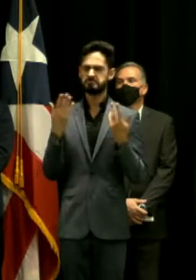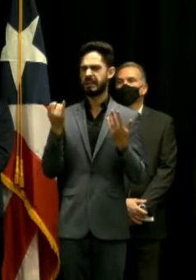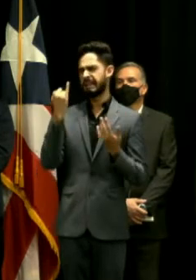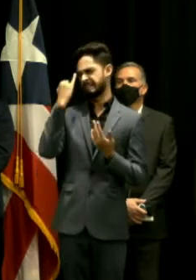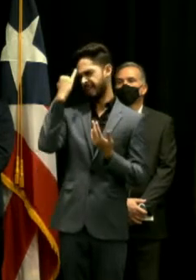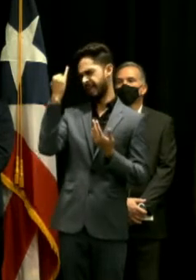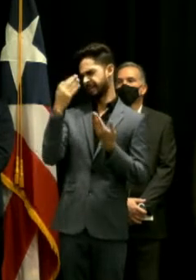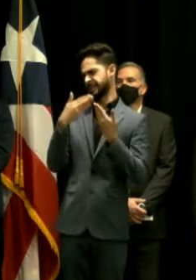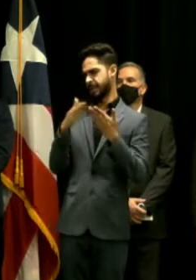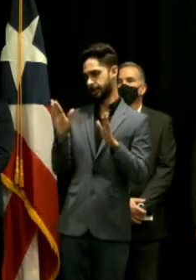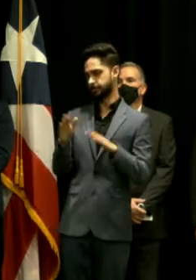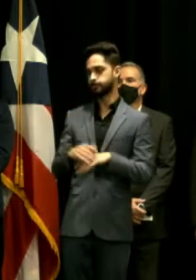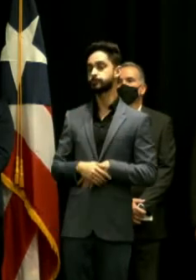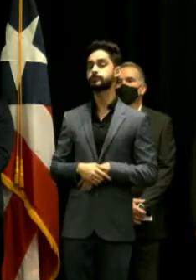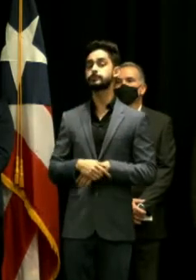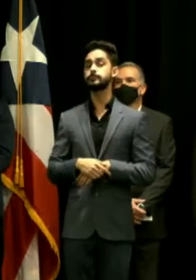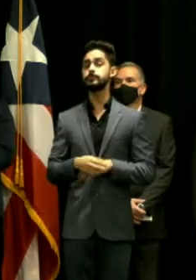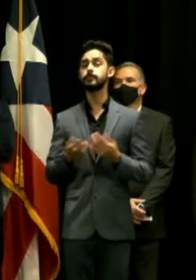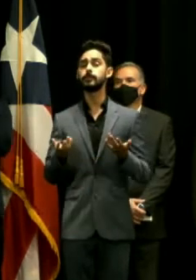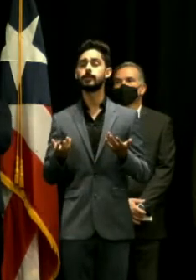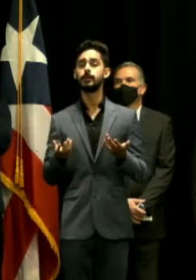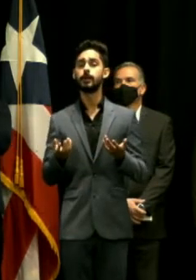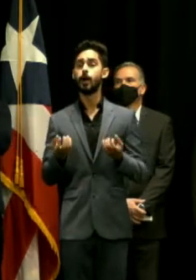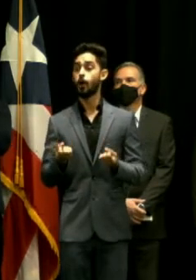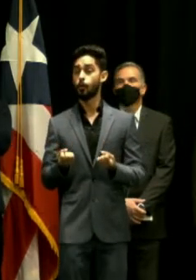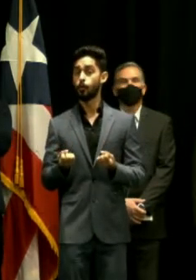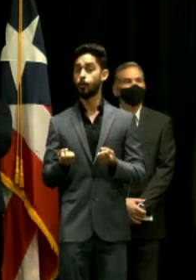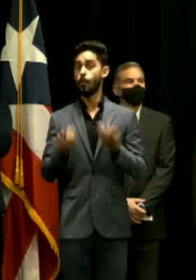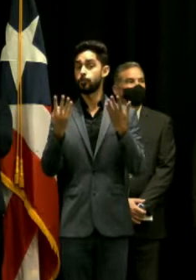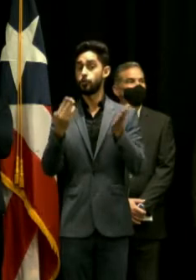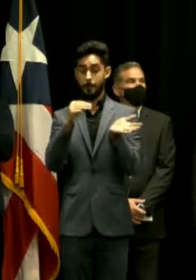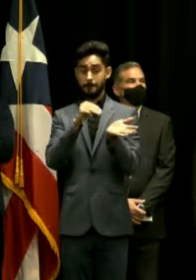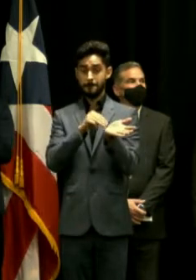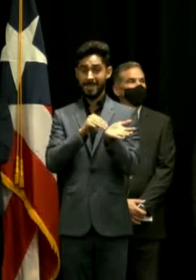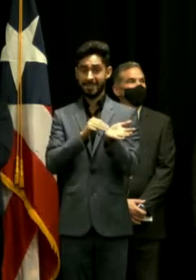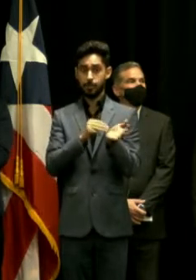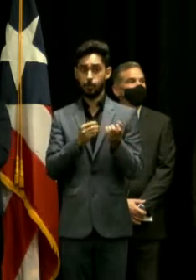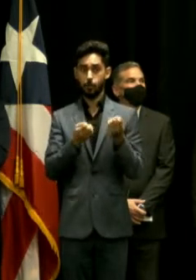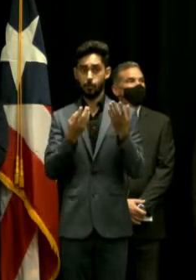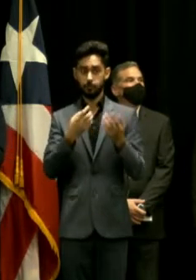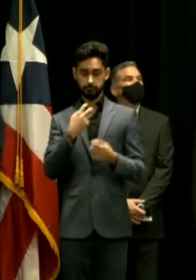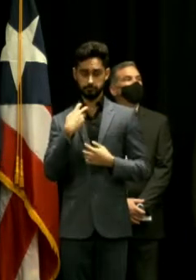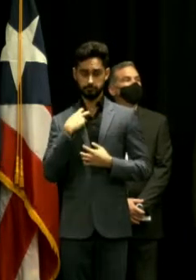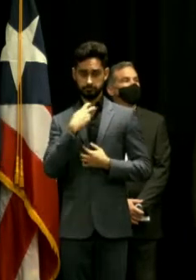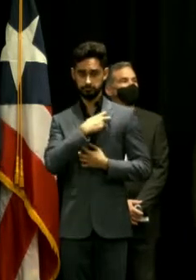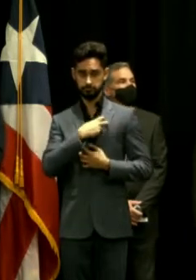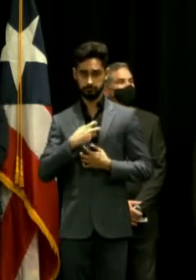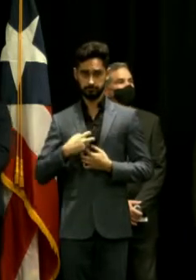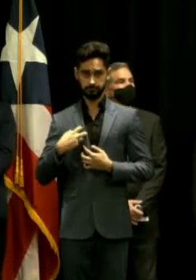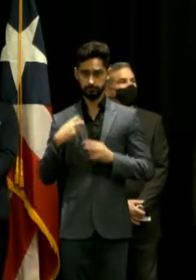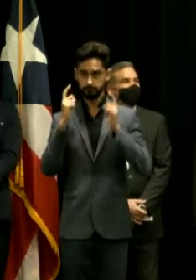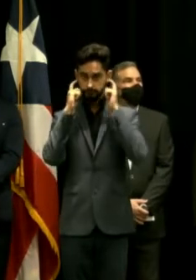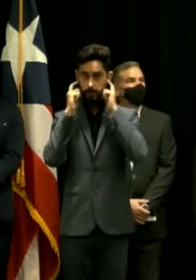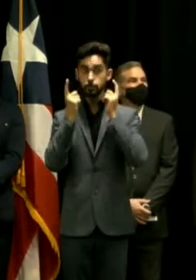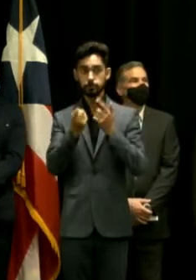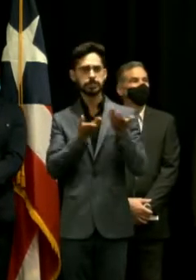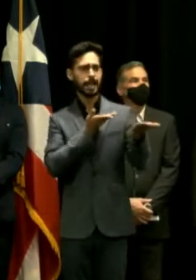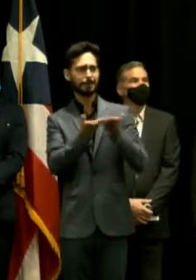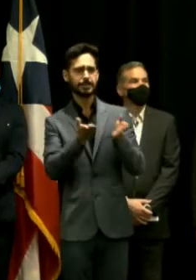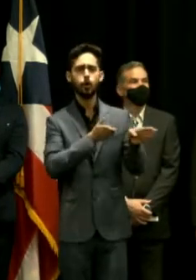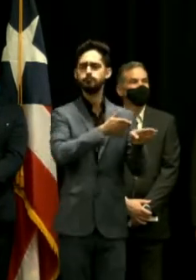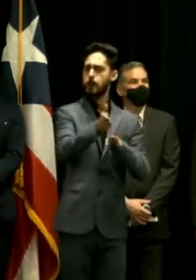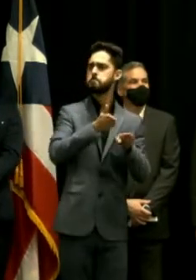de las distintas porque es que siguen mencionando servicios y servicios y yo me pregunto